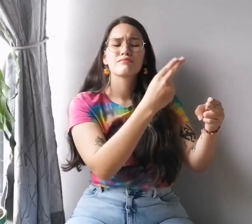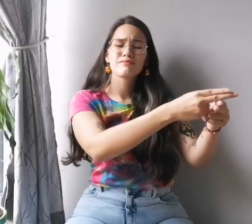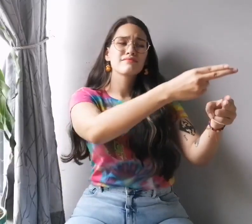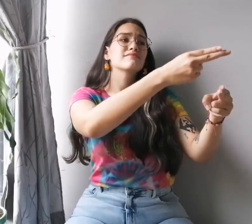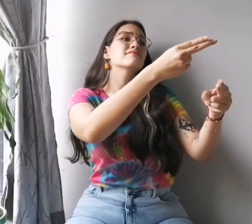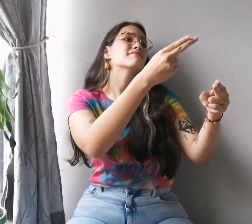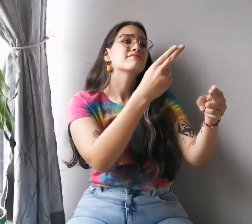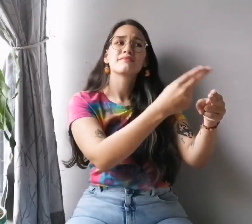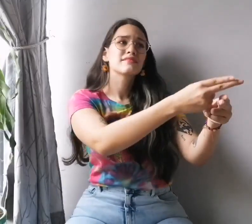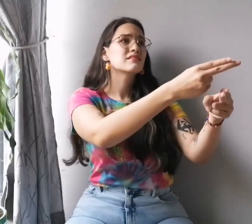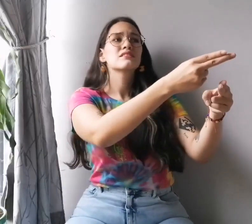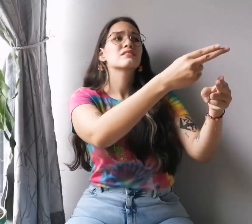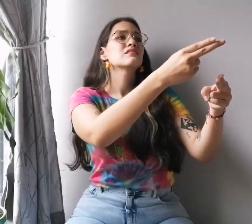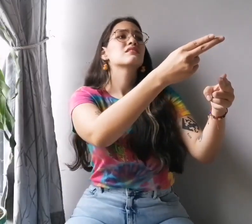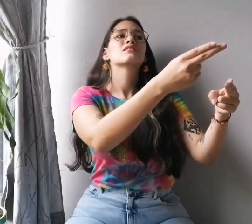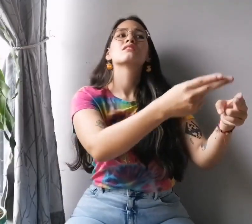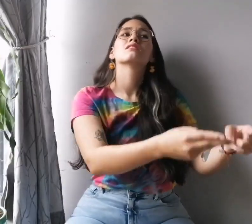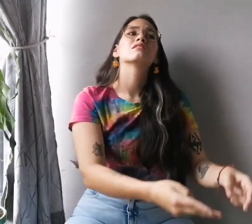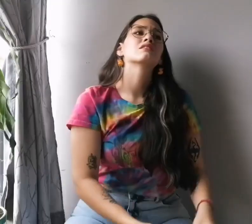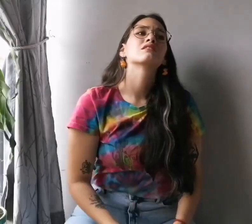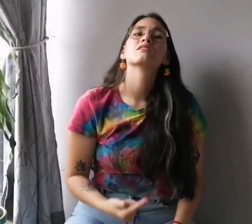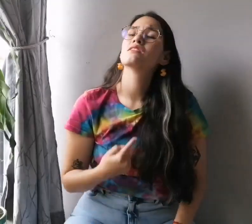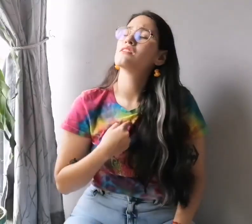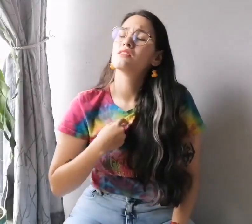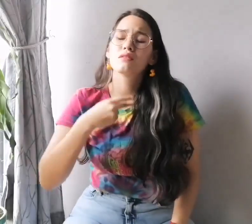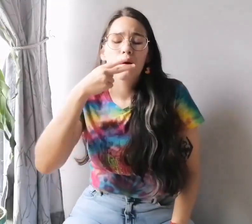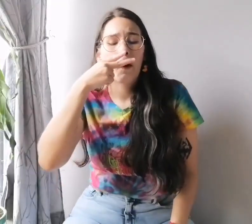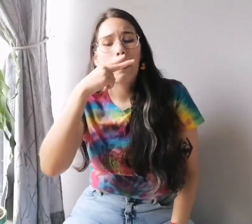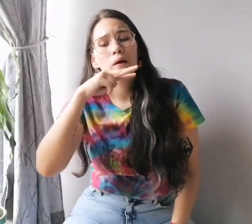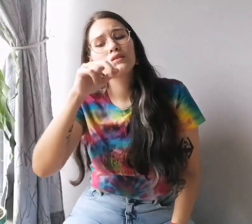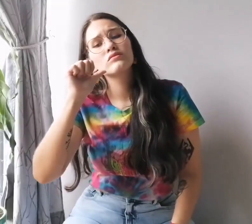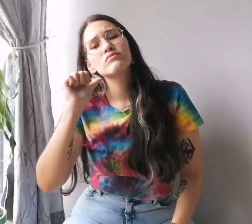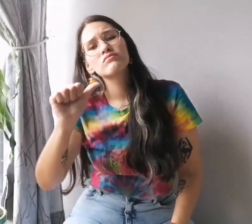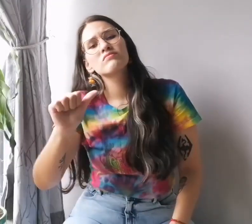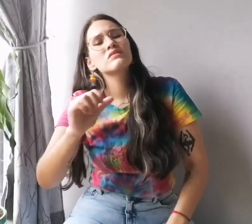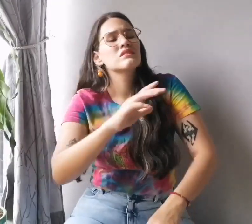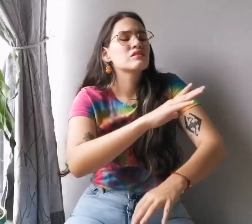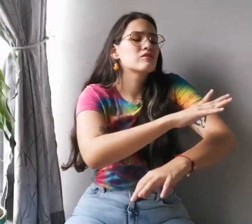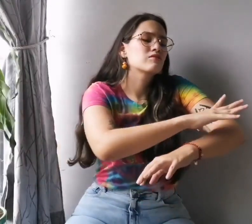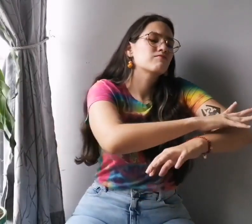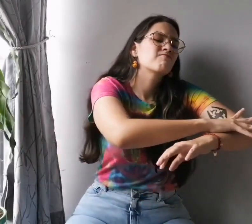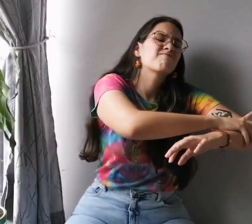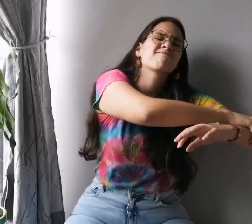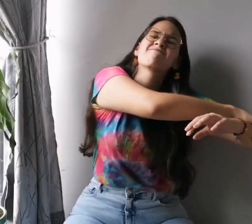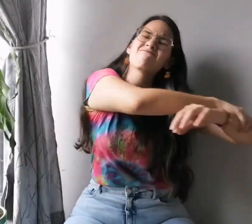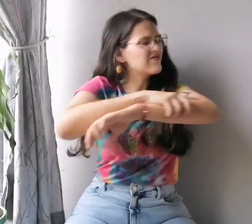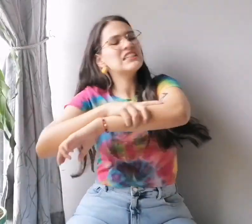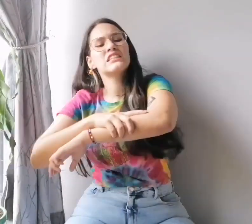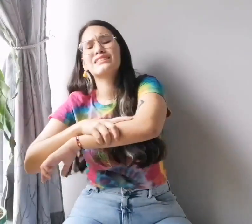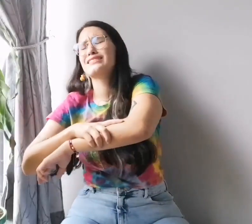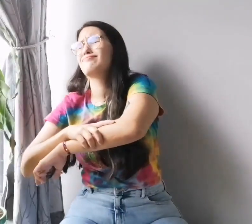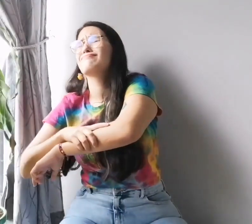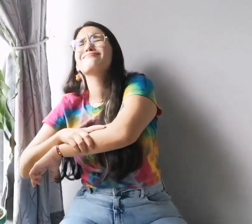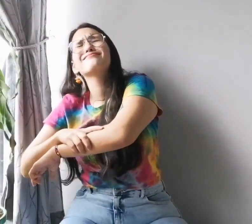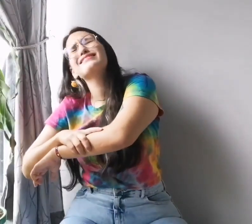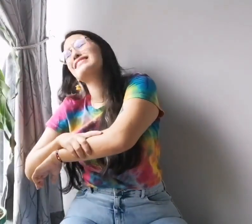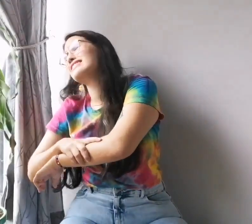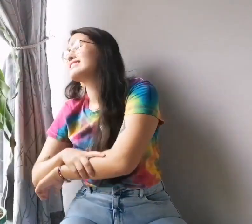Lulana Soy la niña que subiste por la fuerza